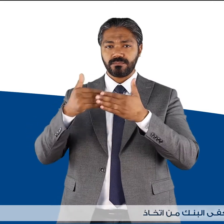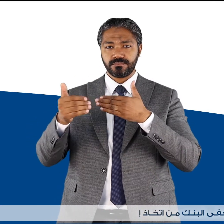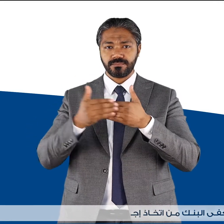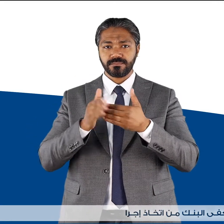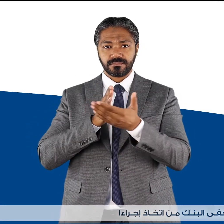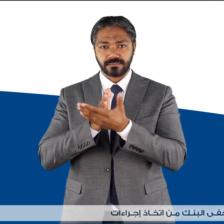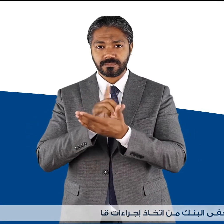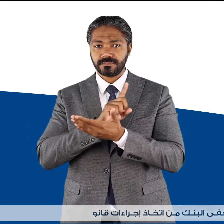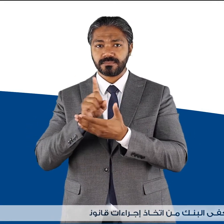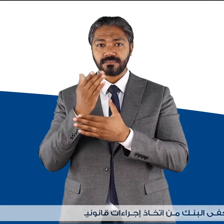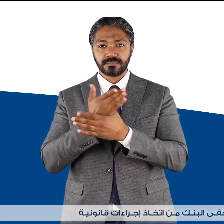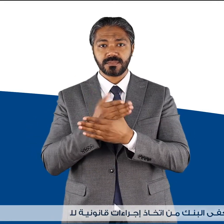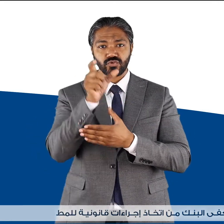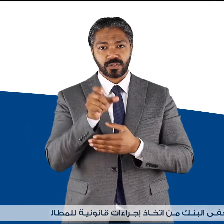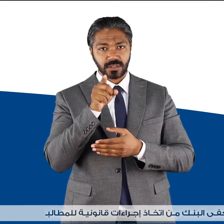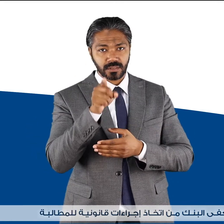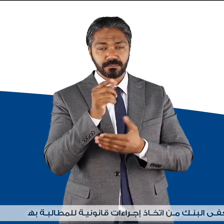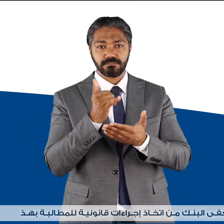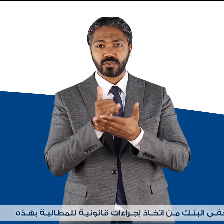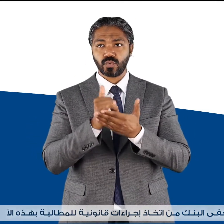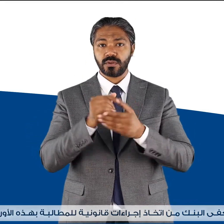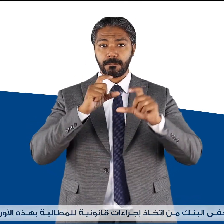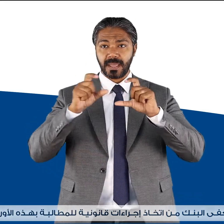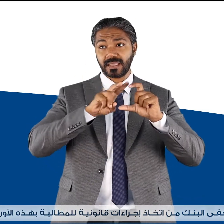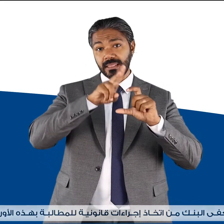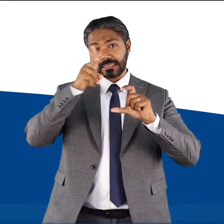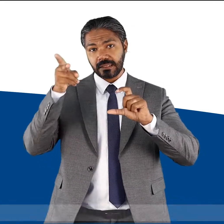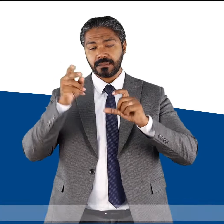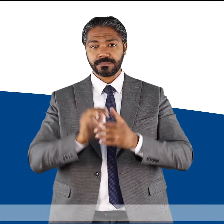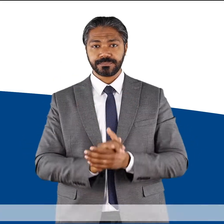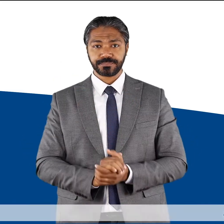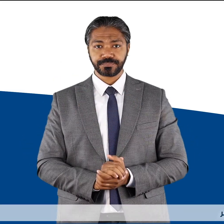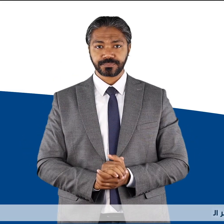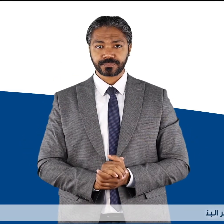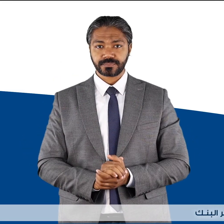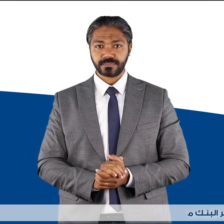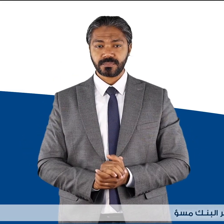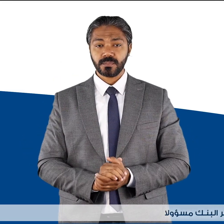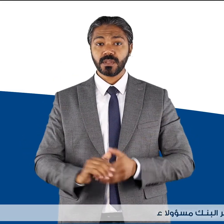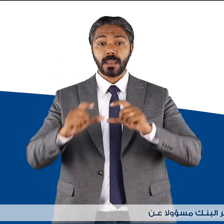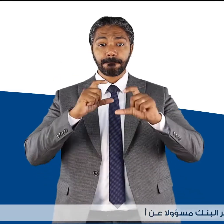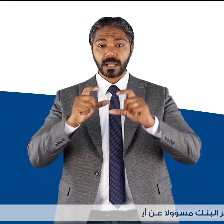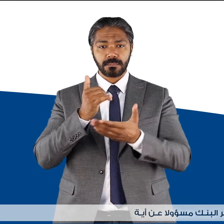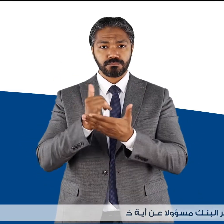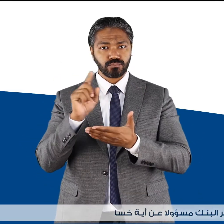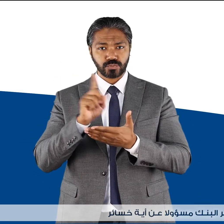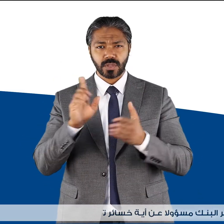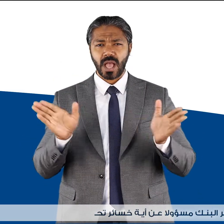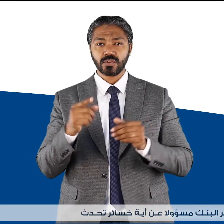إجراءات قانونية للمطالبة بهذه الأوراق جيم لا يعتبر البنك مسؤولا عن أي خسائر